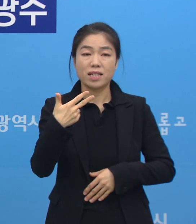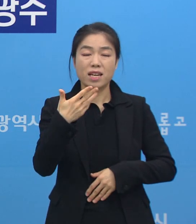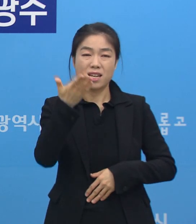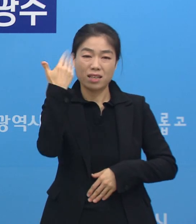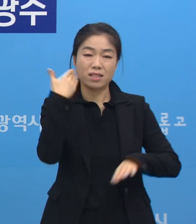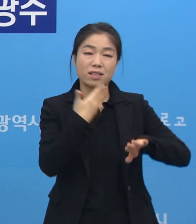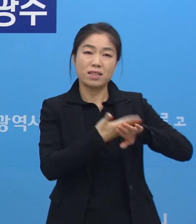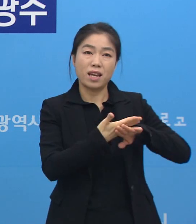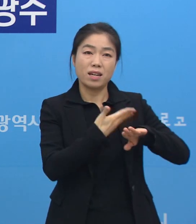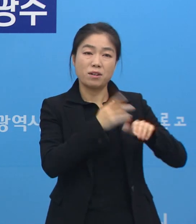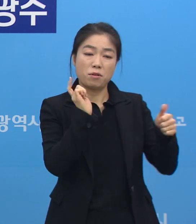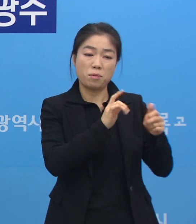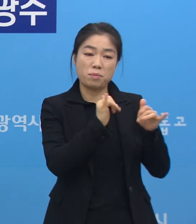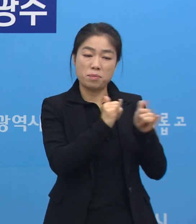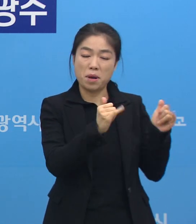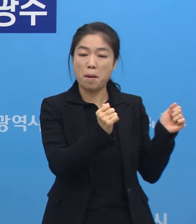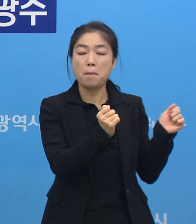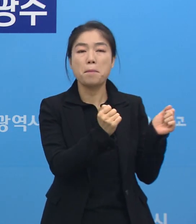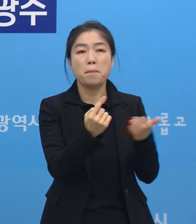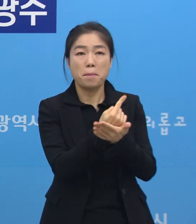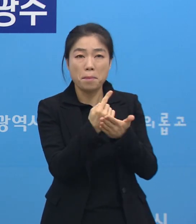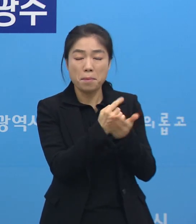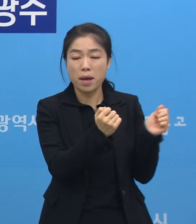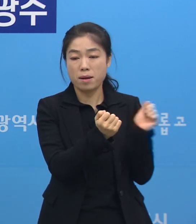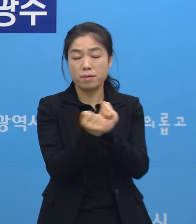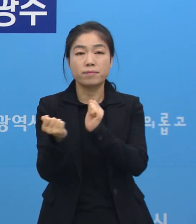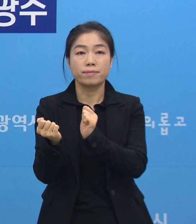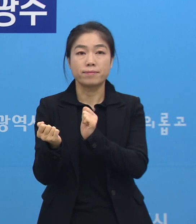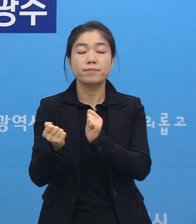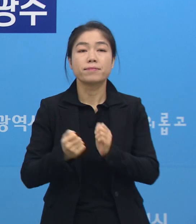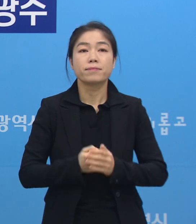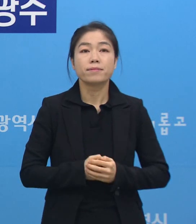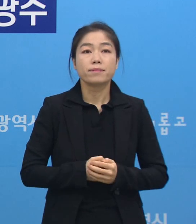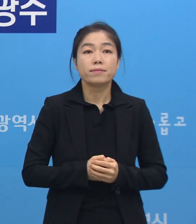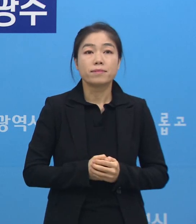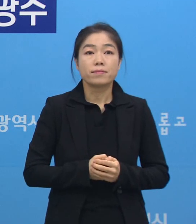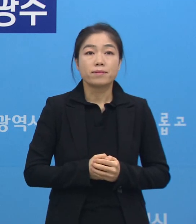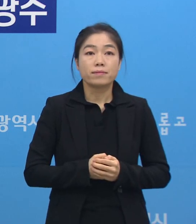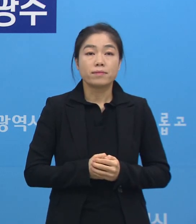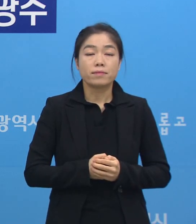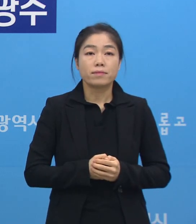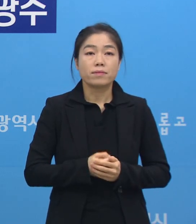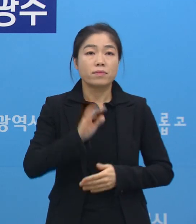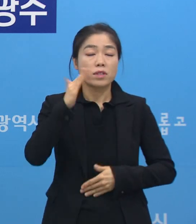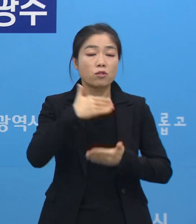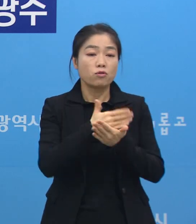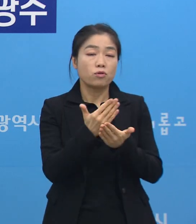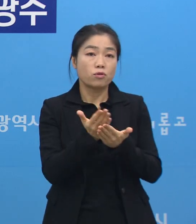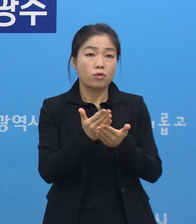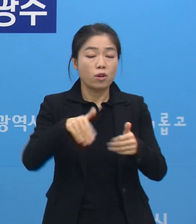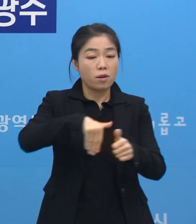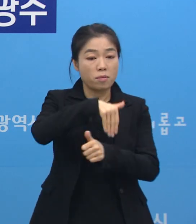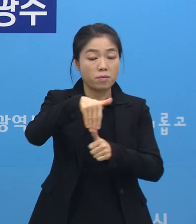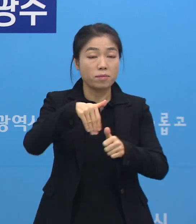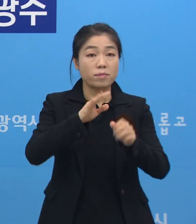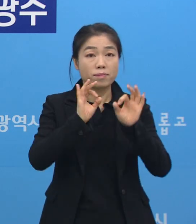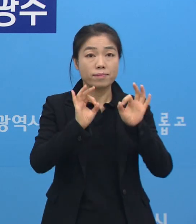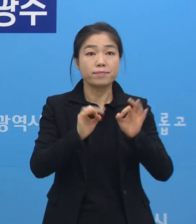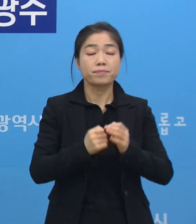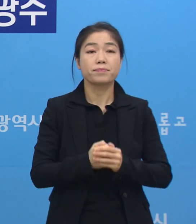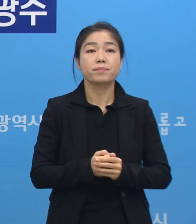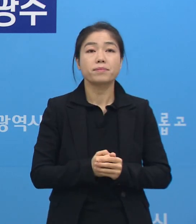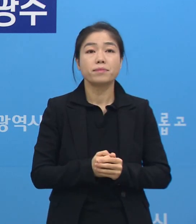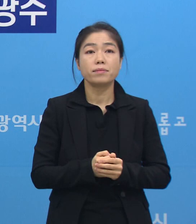환자와 접촉자로서 확진된 사례입니다. 최근 유형별로 발생을 보면